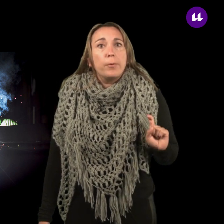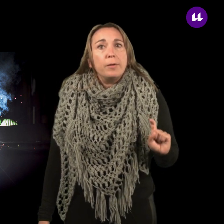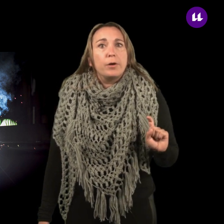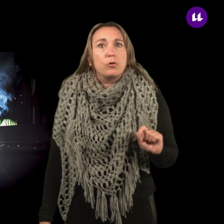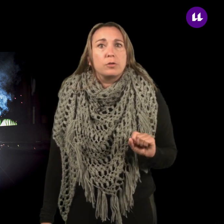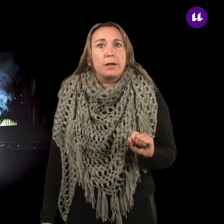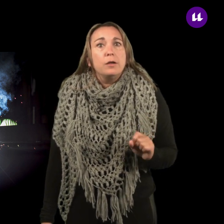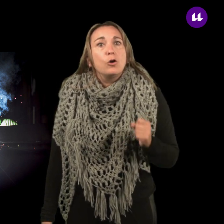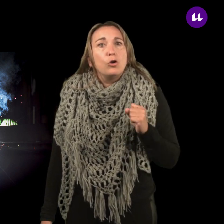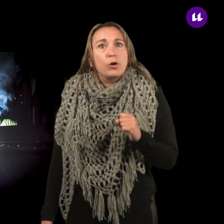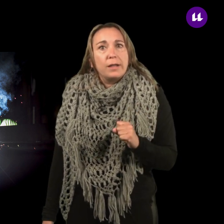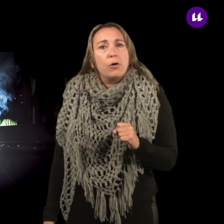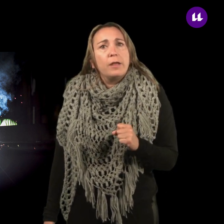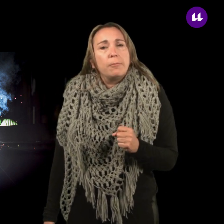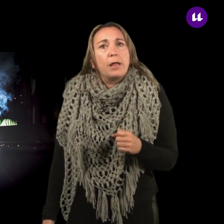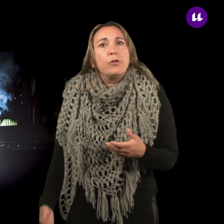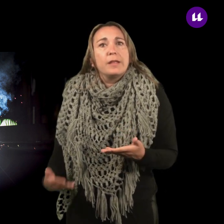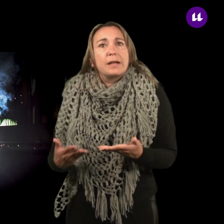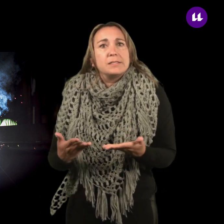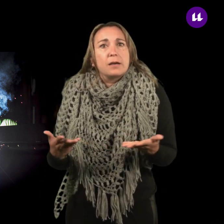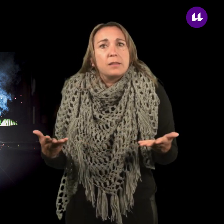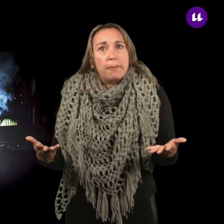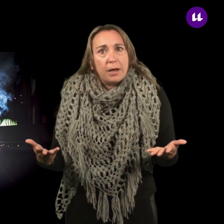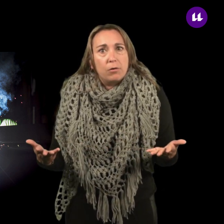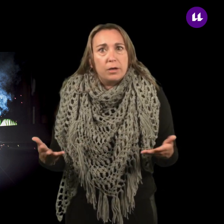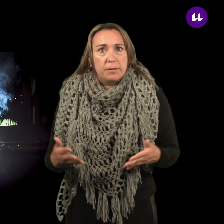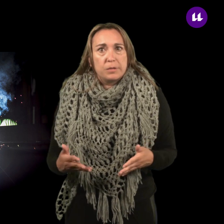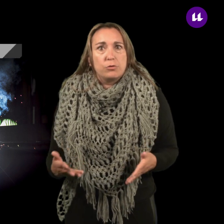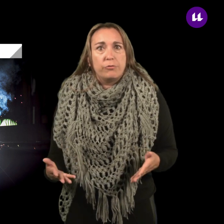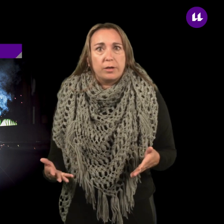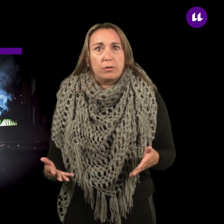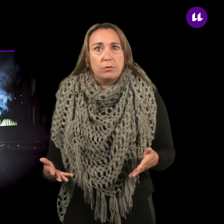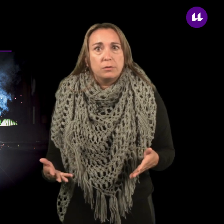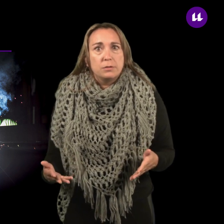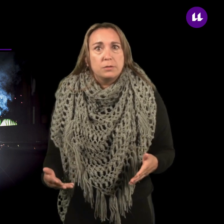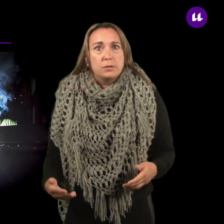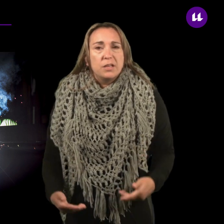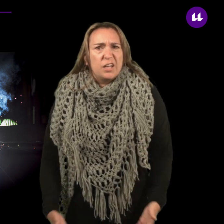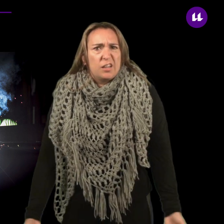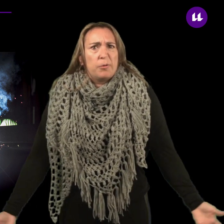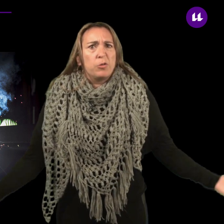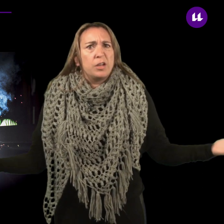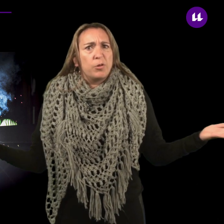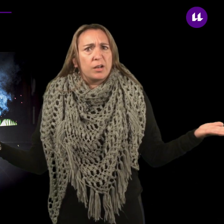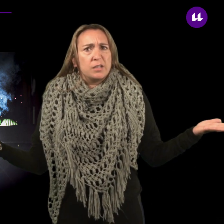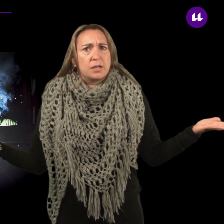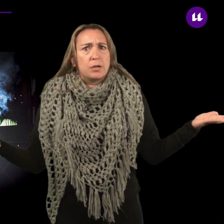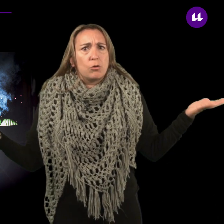podemos encontrar con los riesgos derivados de realizar trabajos en espacios confinados. ¿Y qué trabajos tenemos que realizar en estos